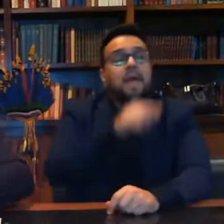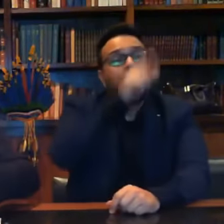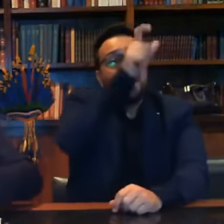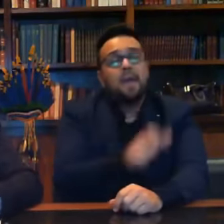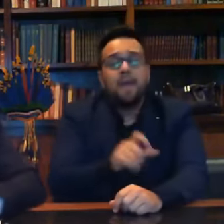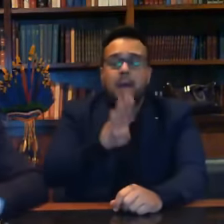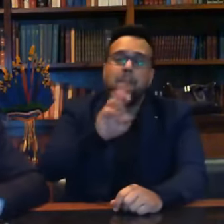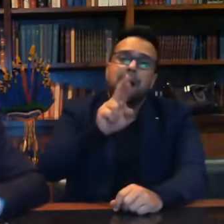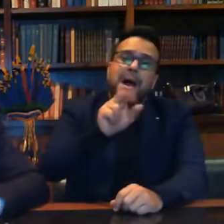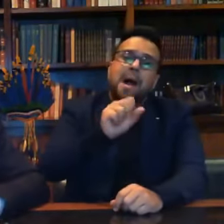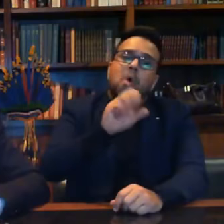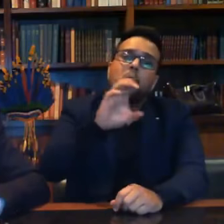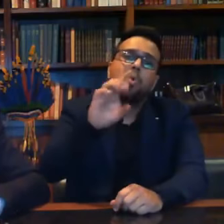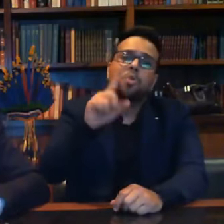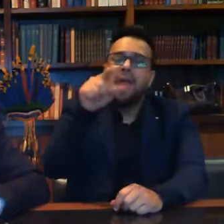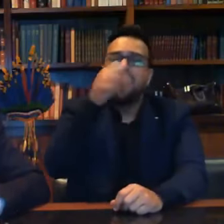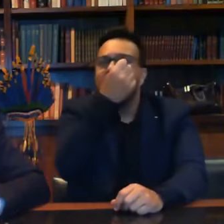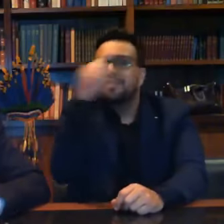o que ele defende.